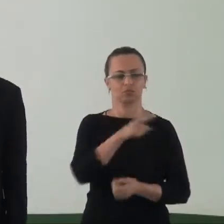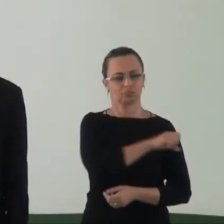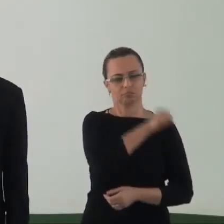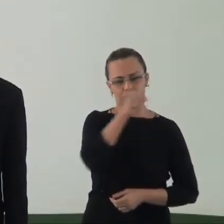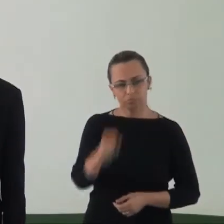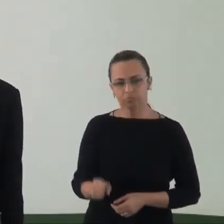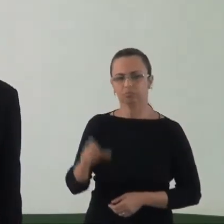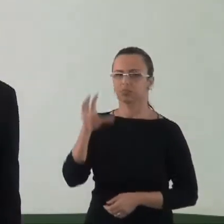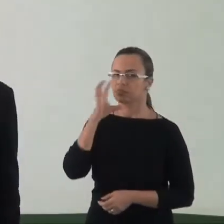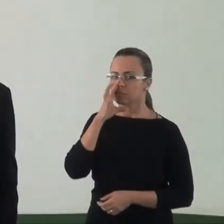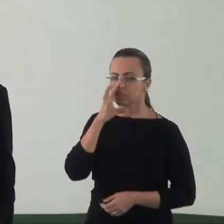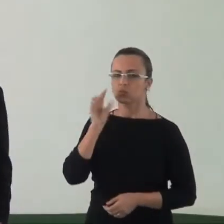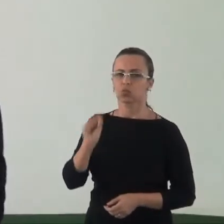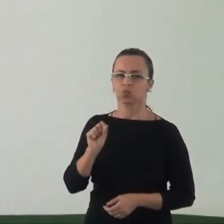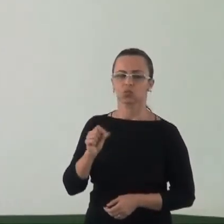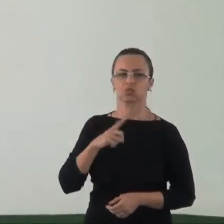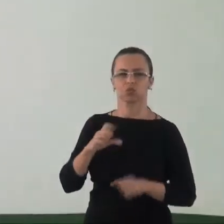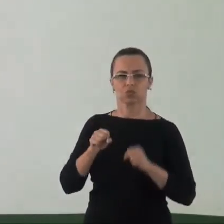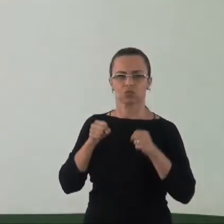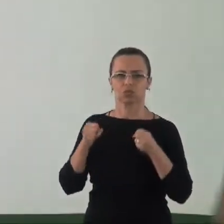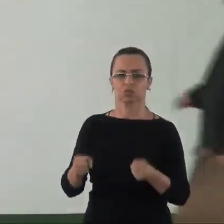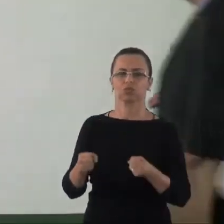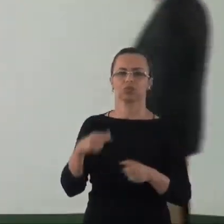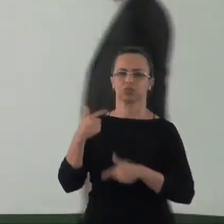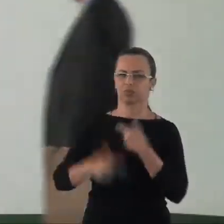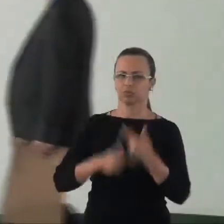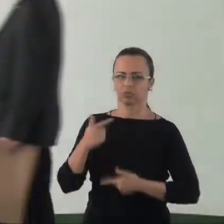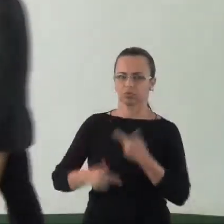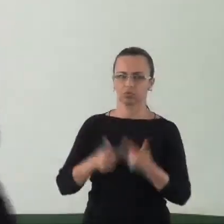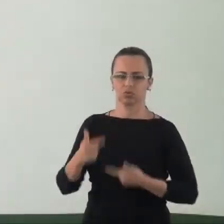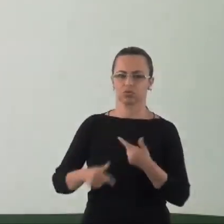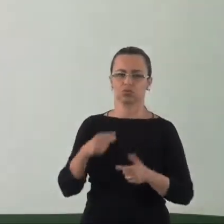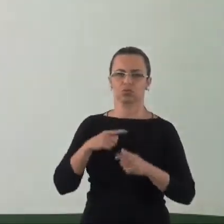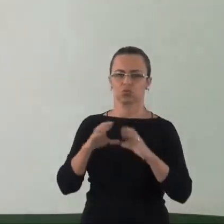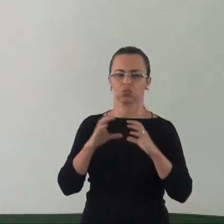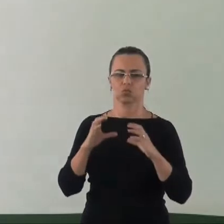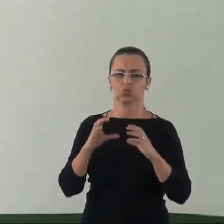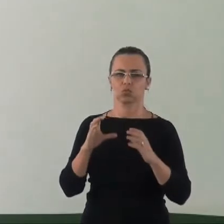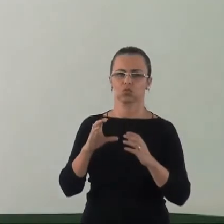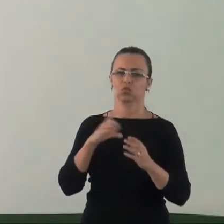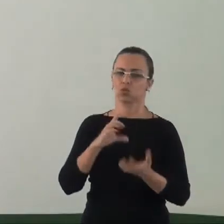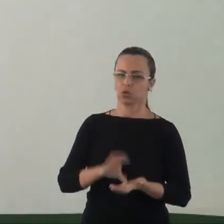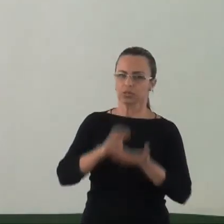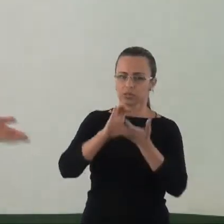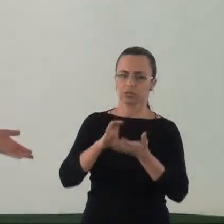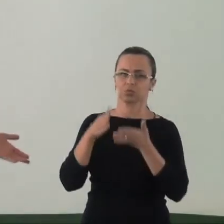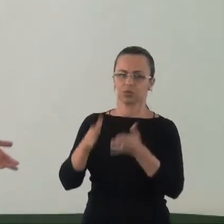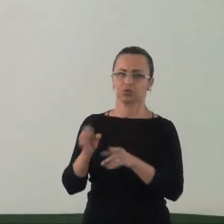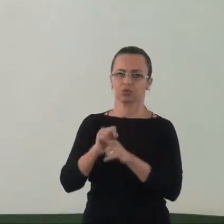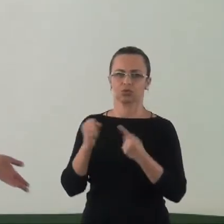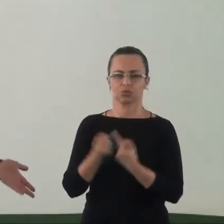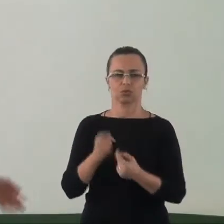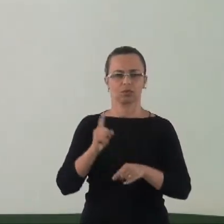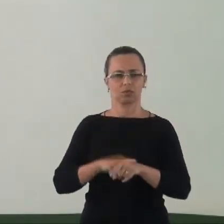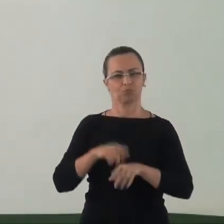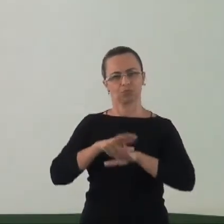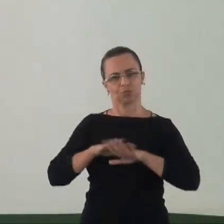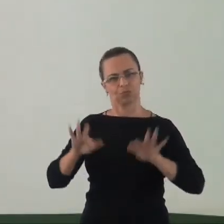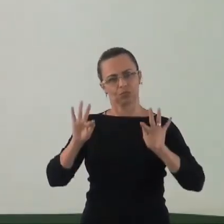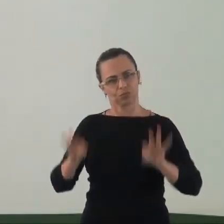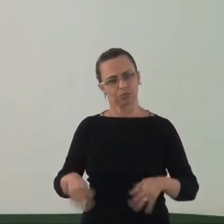e fortalecer o funcionamento dos conselhos de participação social tempo esgotado então